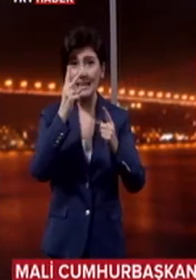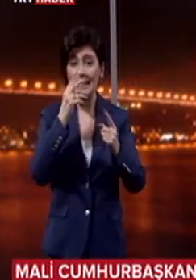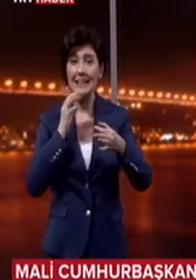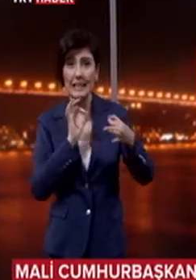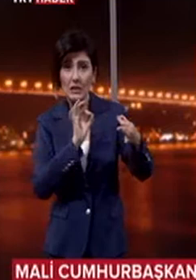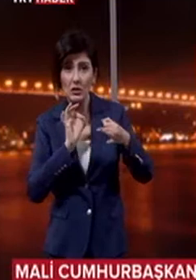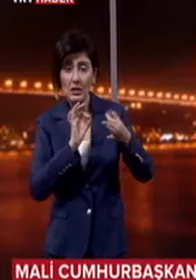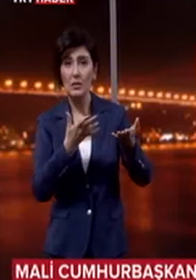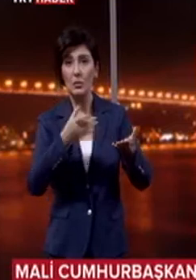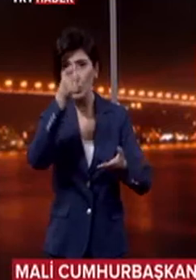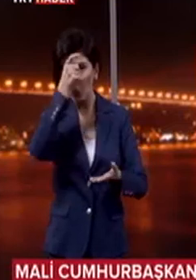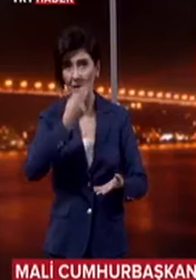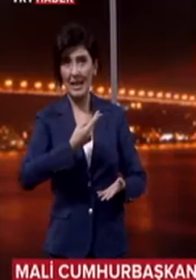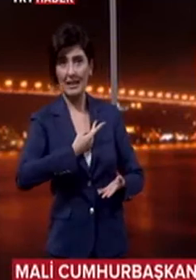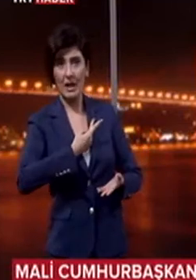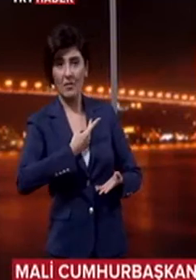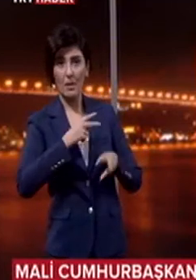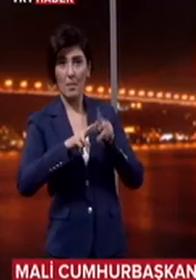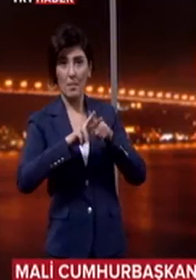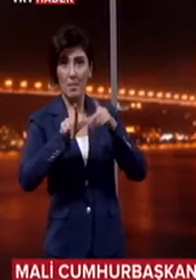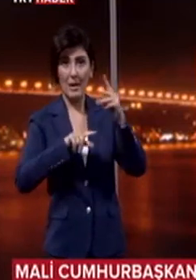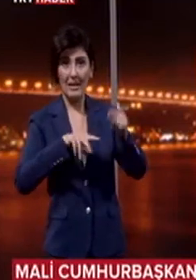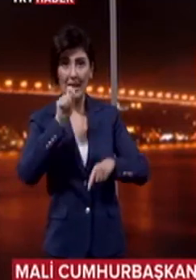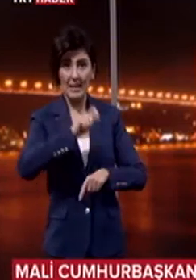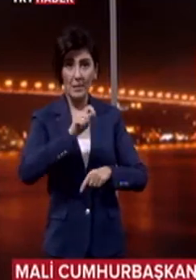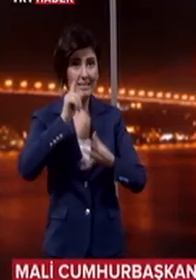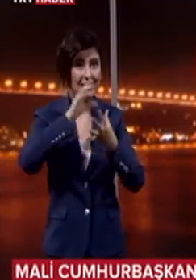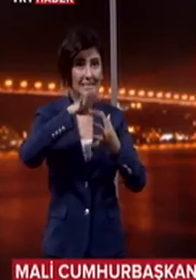ve Türkiye tarafından Mali'ye yapılan insani ve kalkınma yardımları ele alınıyor.